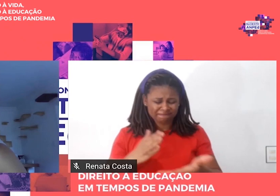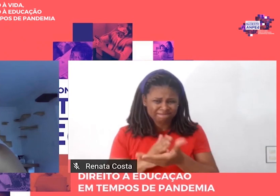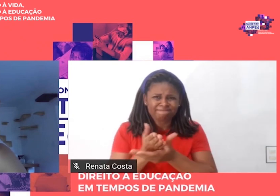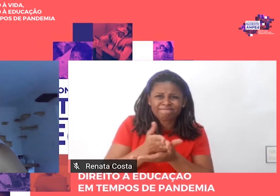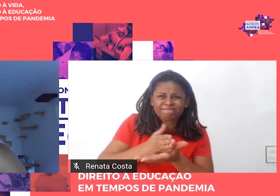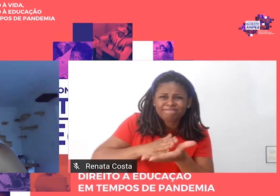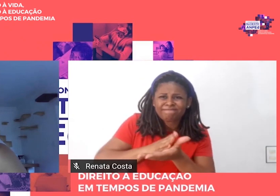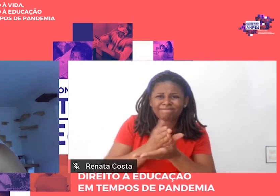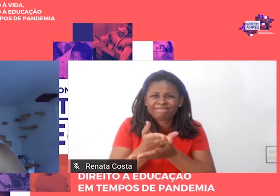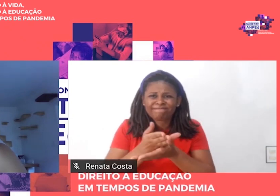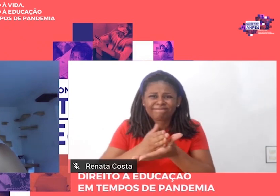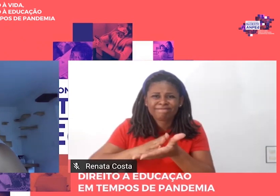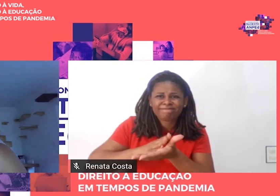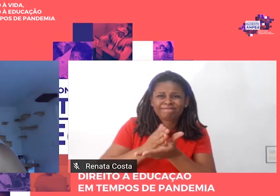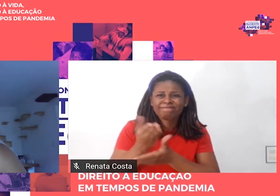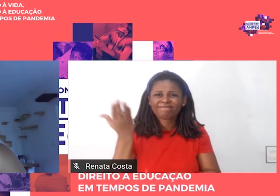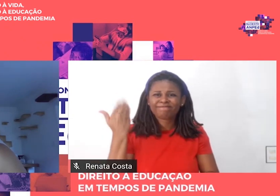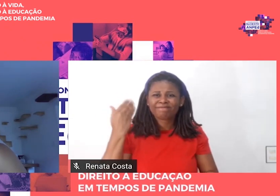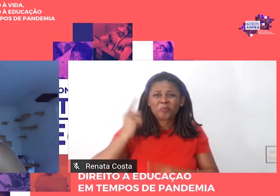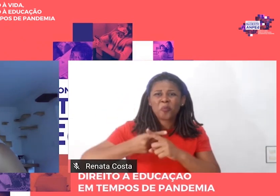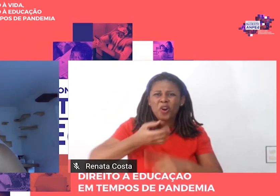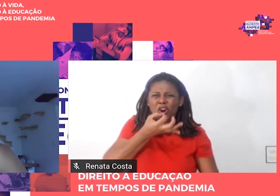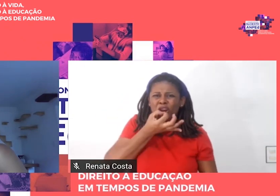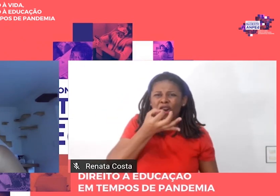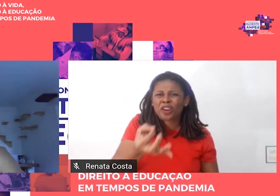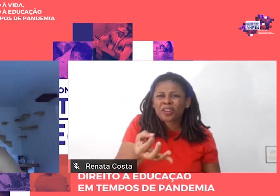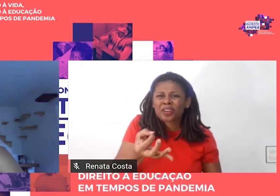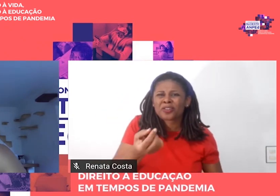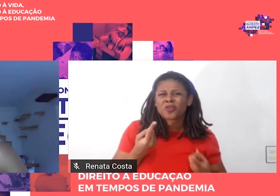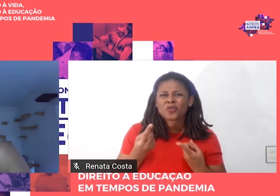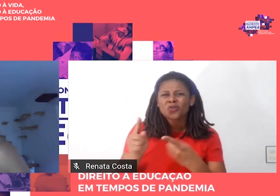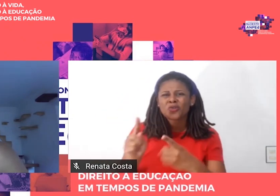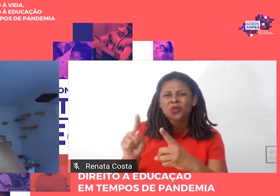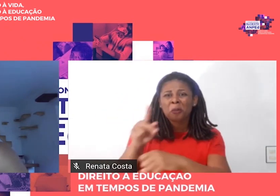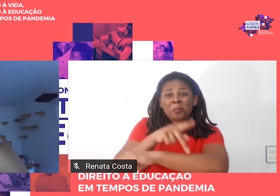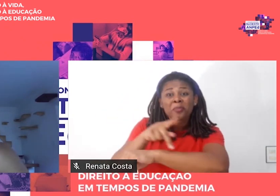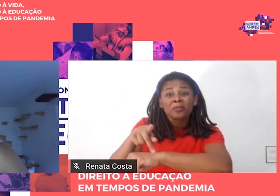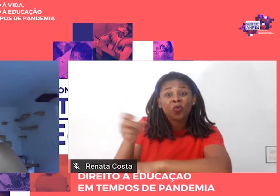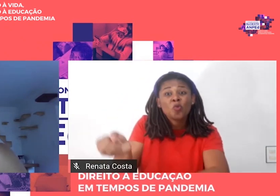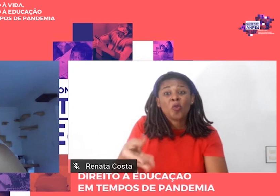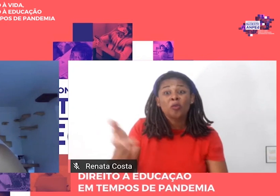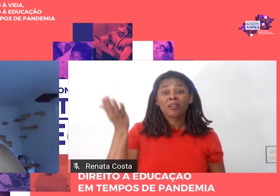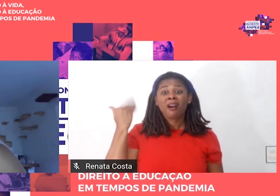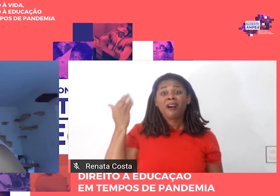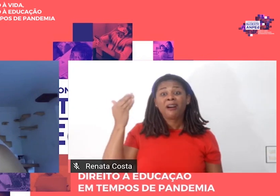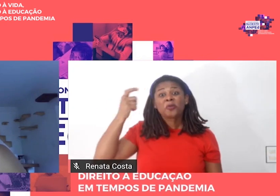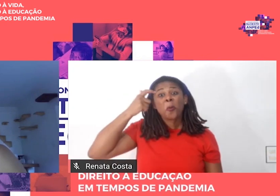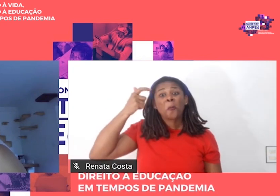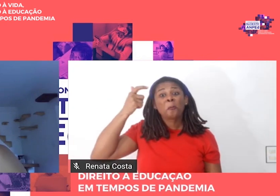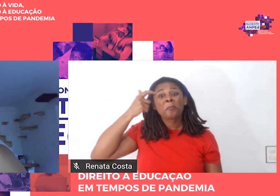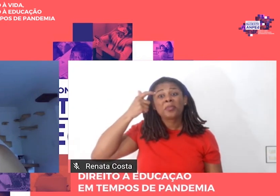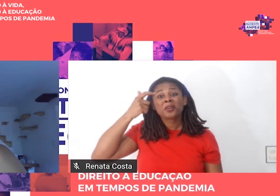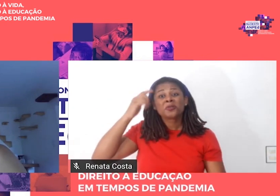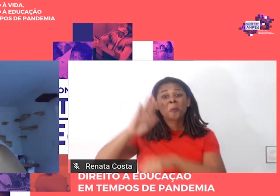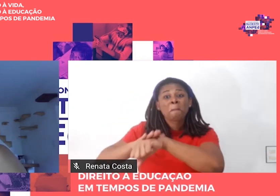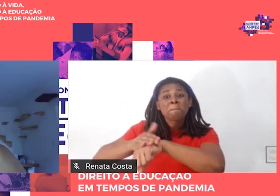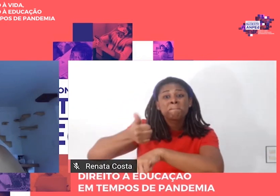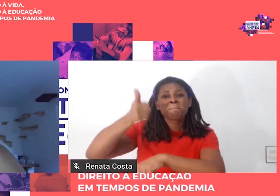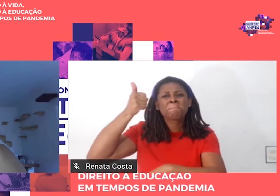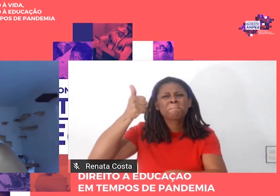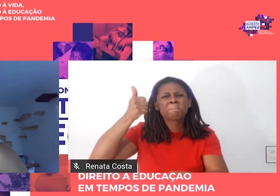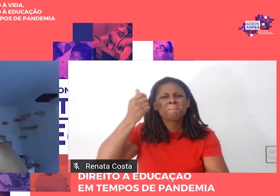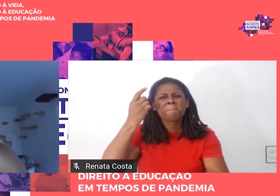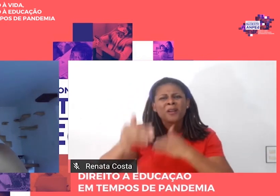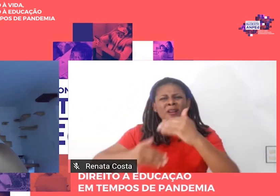incisiva crítica à pedagogia nova, que era, para mim, o que havia de mais avançado e adequado para pensar a